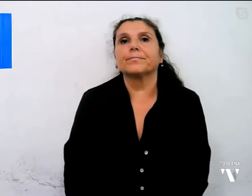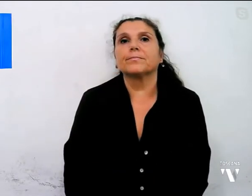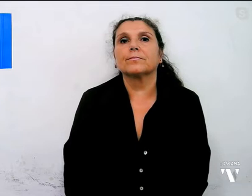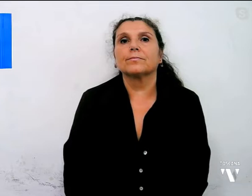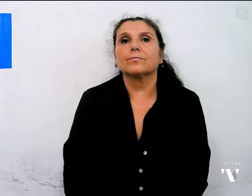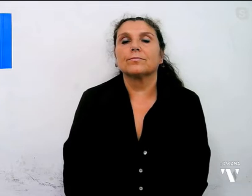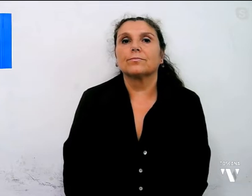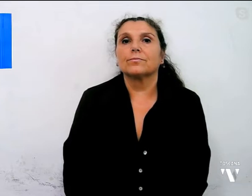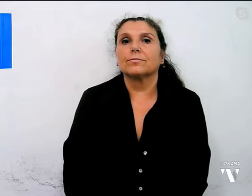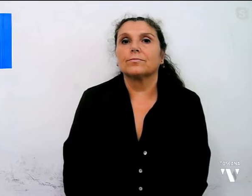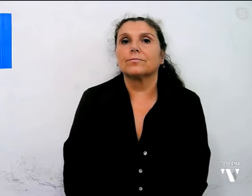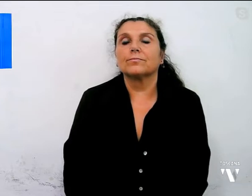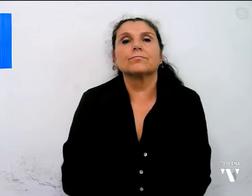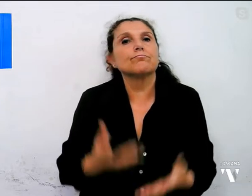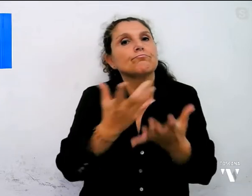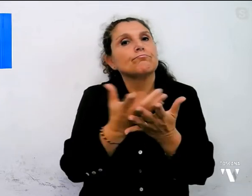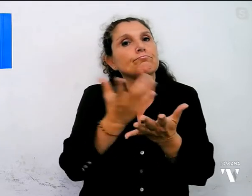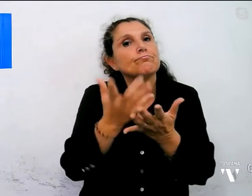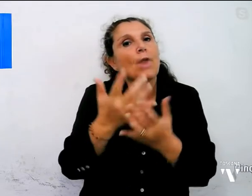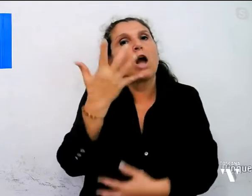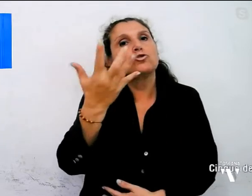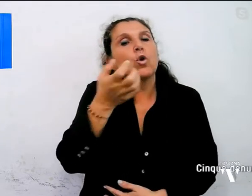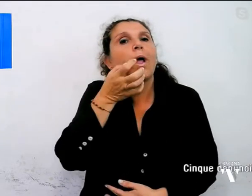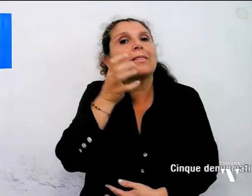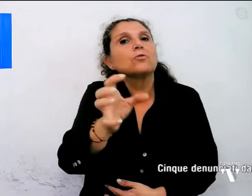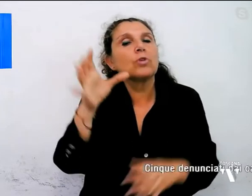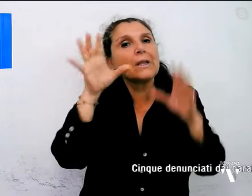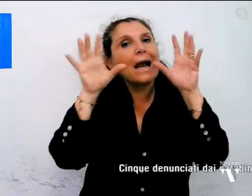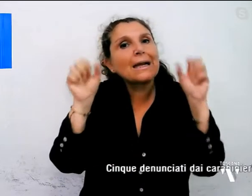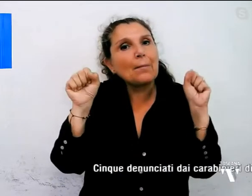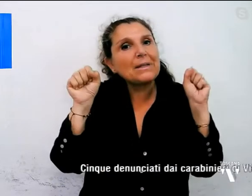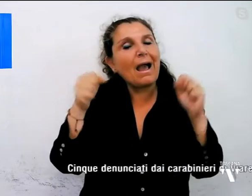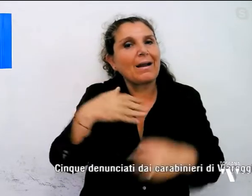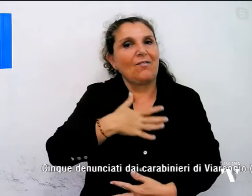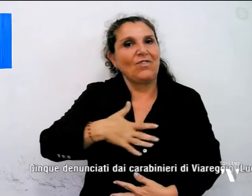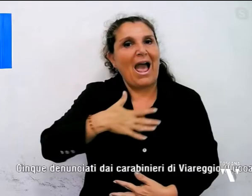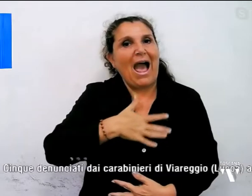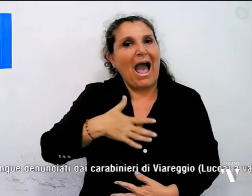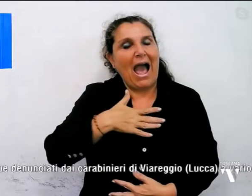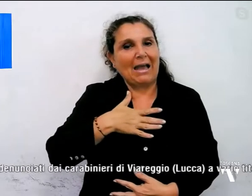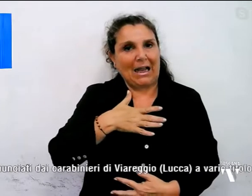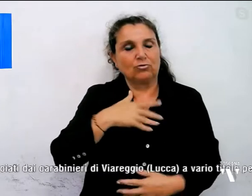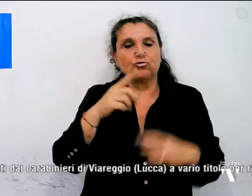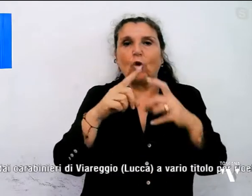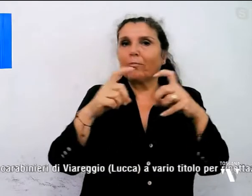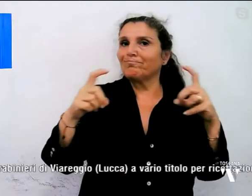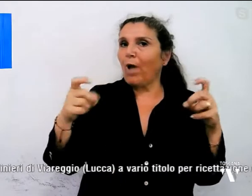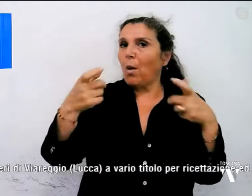Veniamo alla cronaca. Cinque denunciati dai carabinieri di Viareggio a vario titolo per